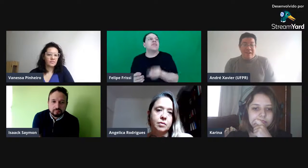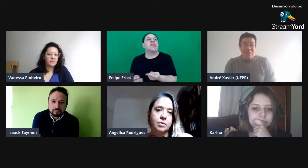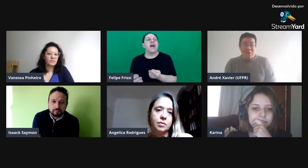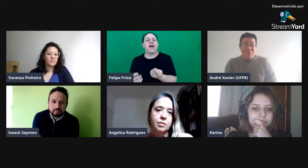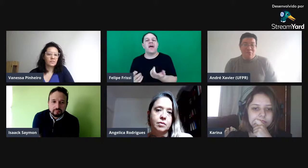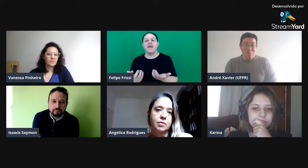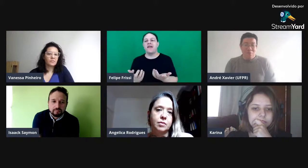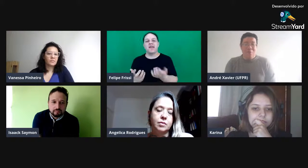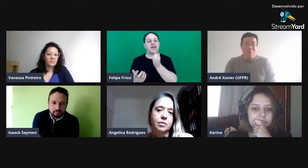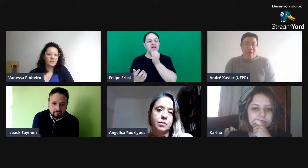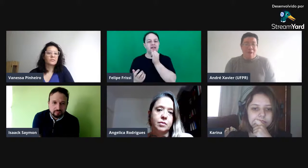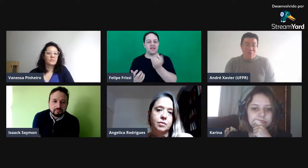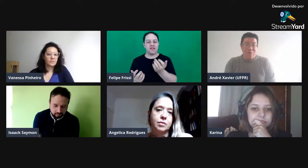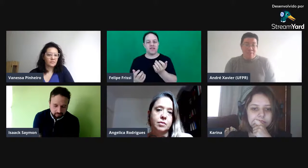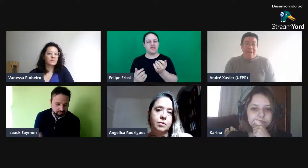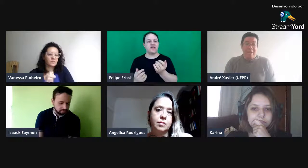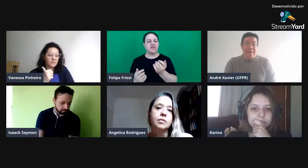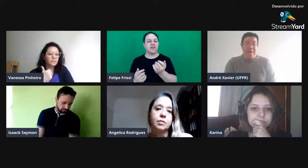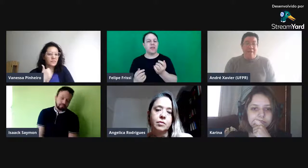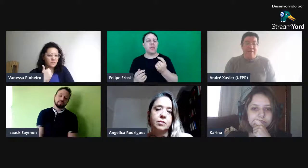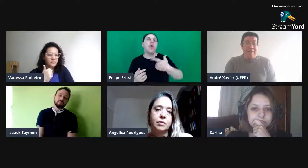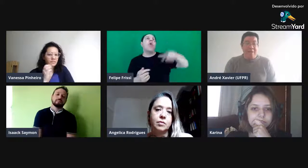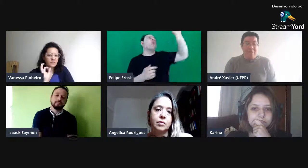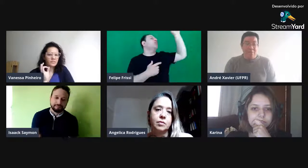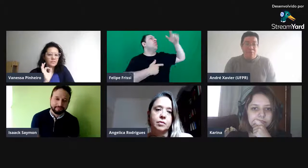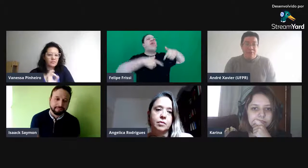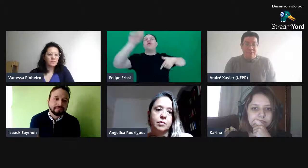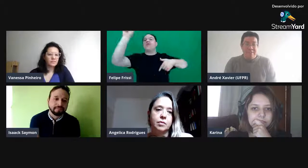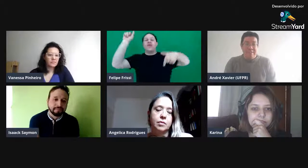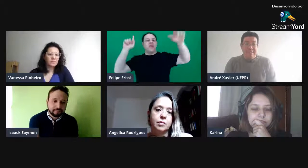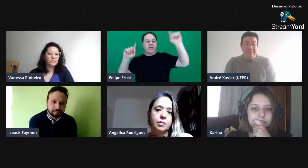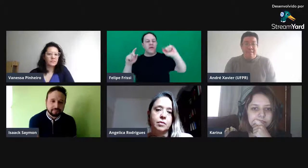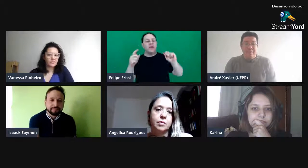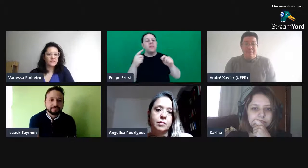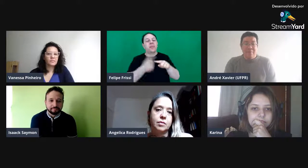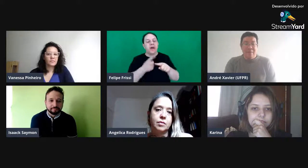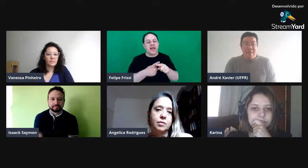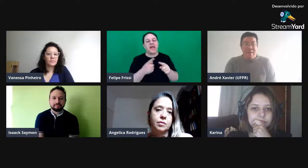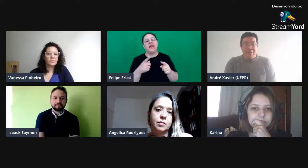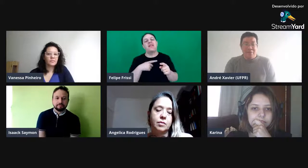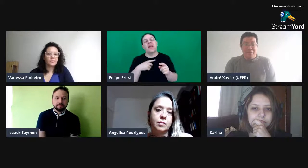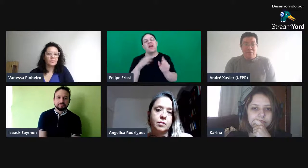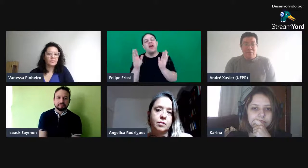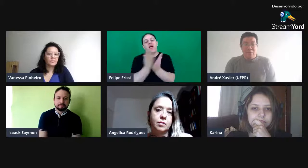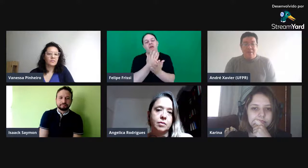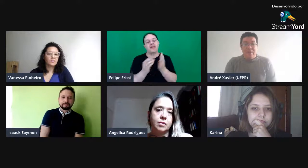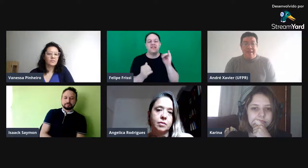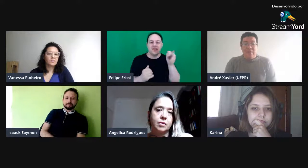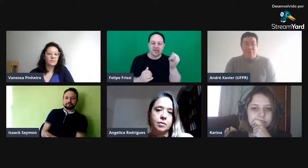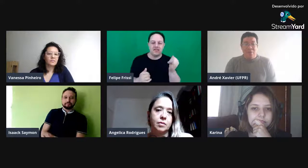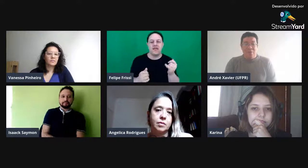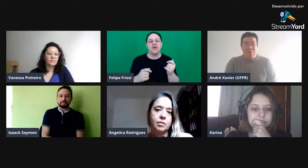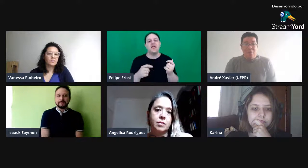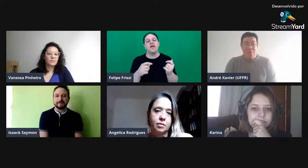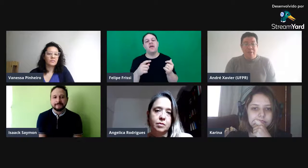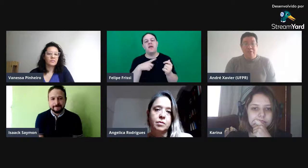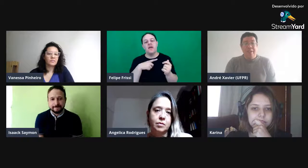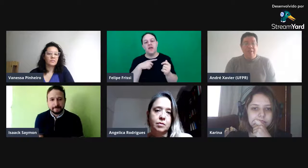alce voos muito altos, né? Porque são formas de citação, a gente tem um número limitado de surdos por região